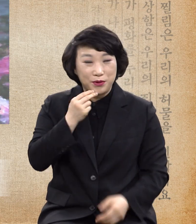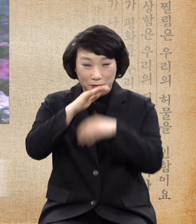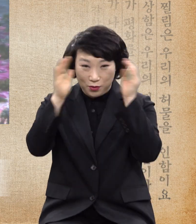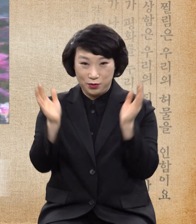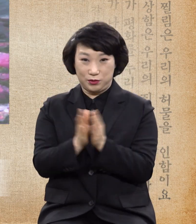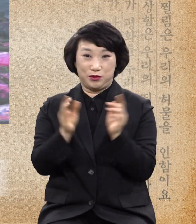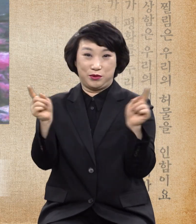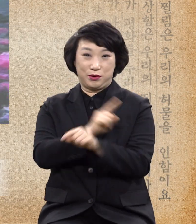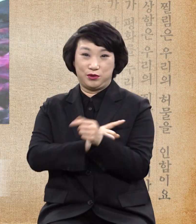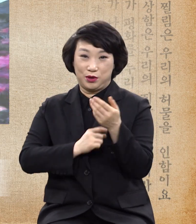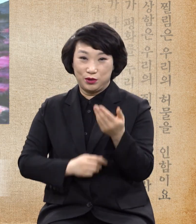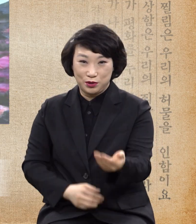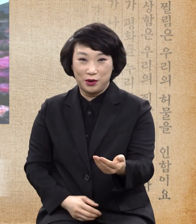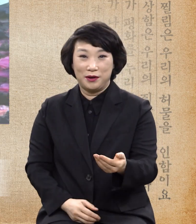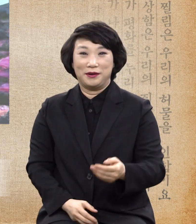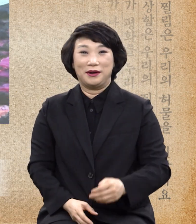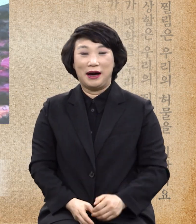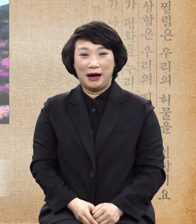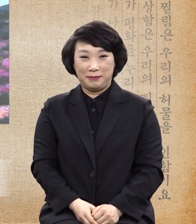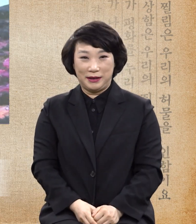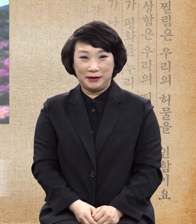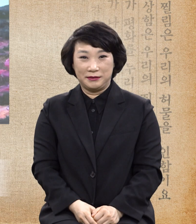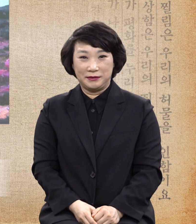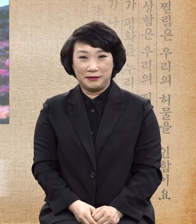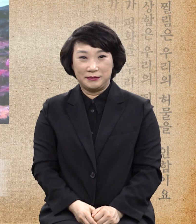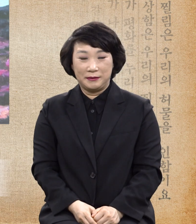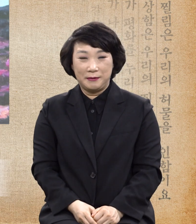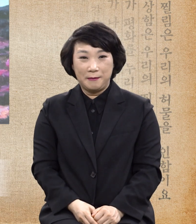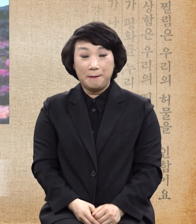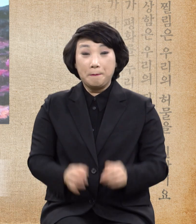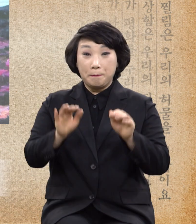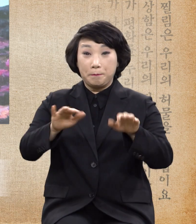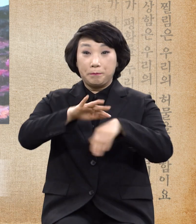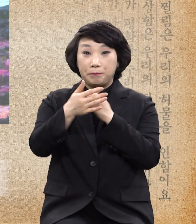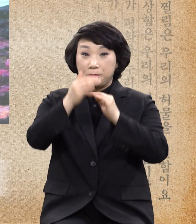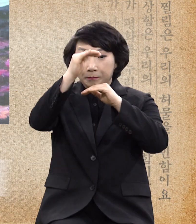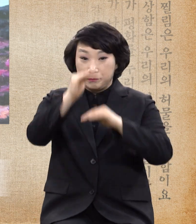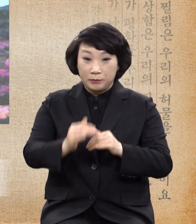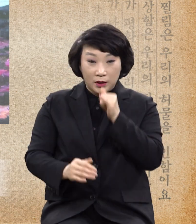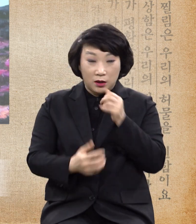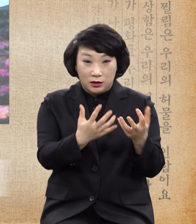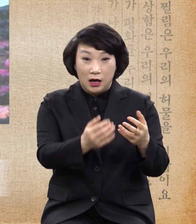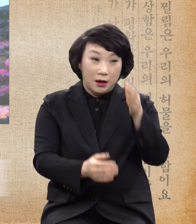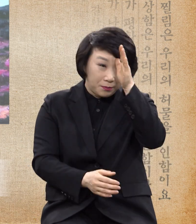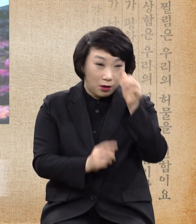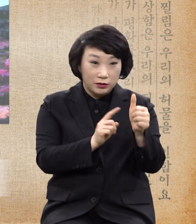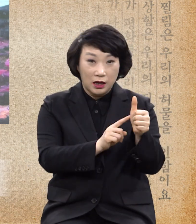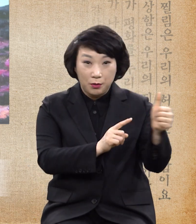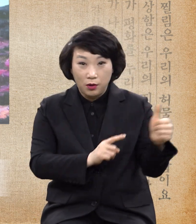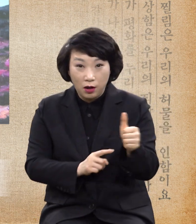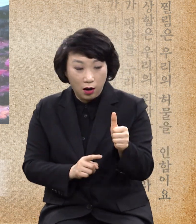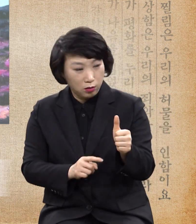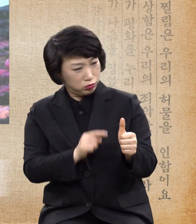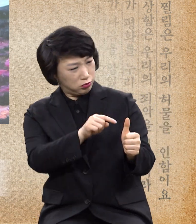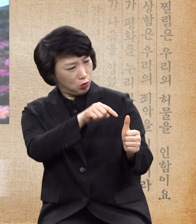고쳐버렸다 본문에 나병 환자가 왔을 때 야 너 잘못 왔다